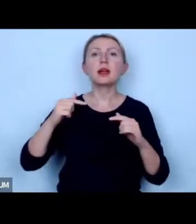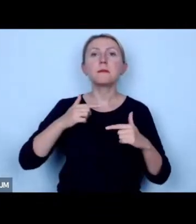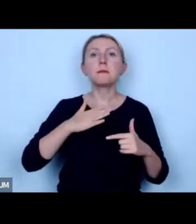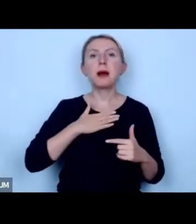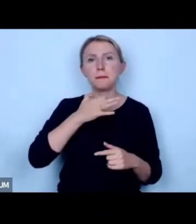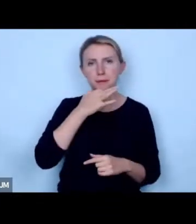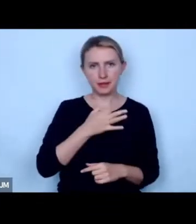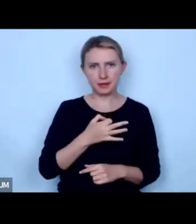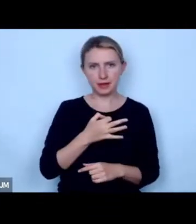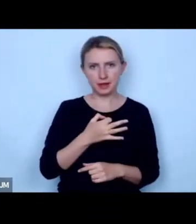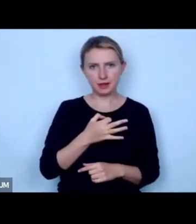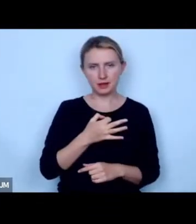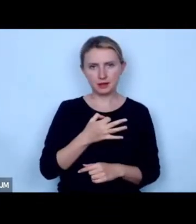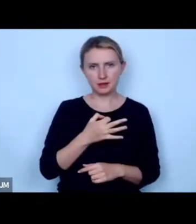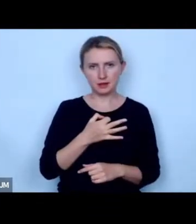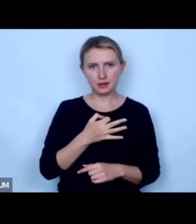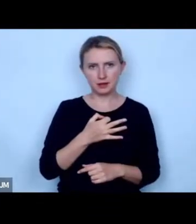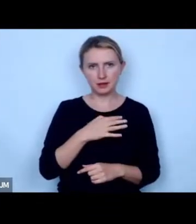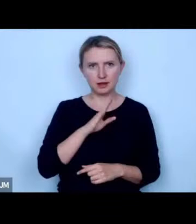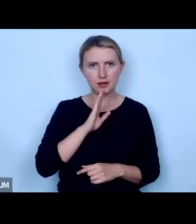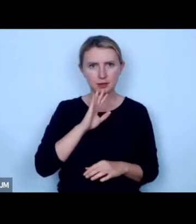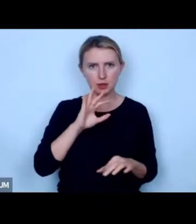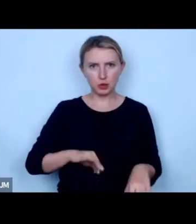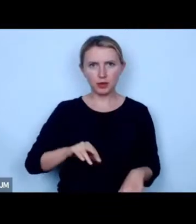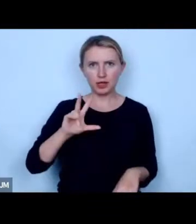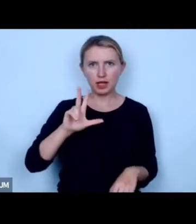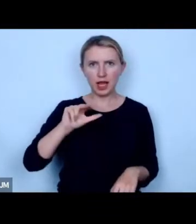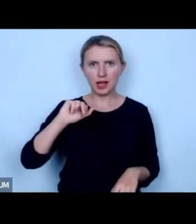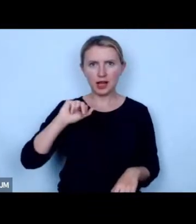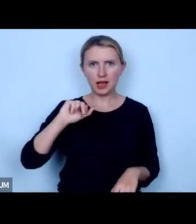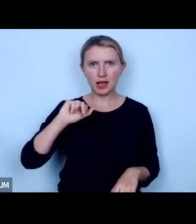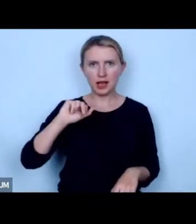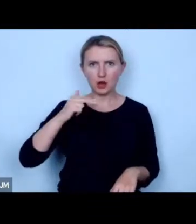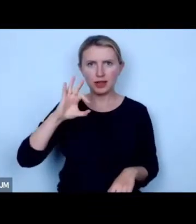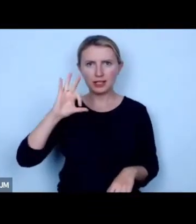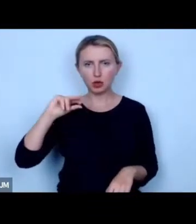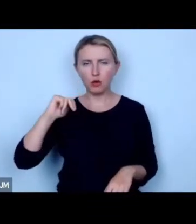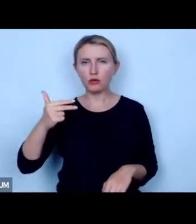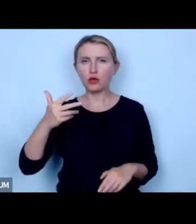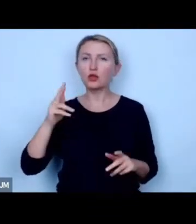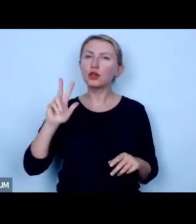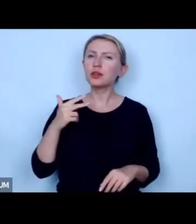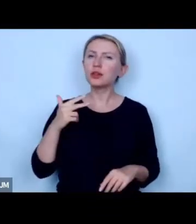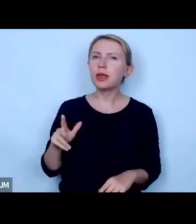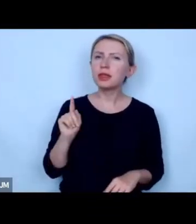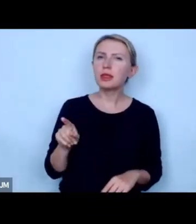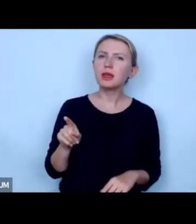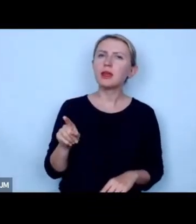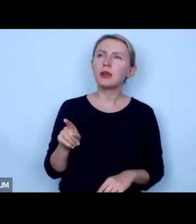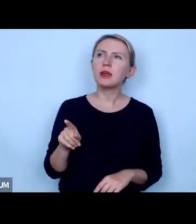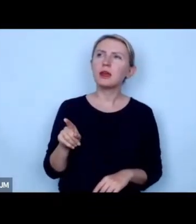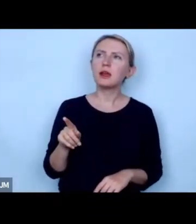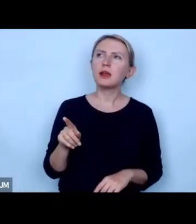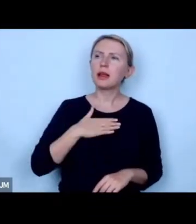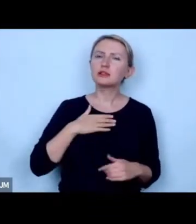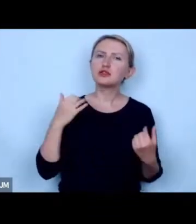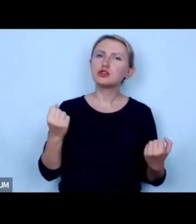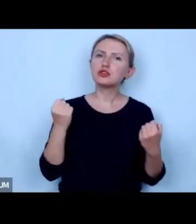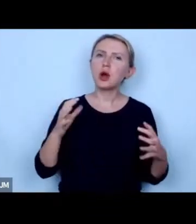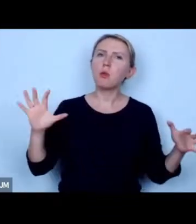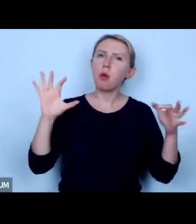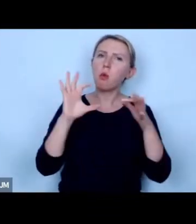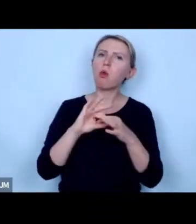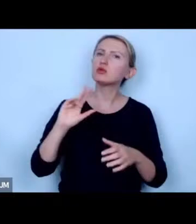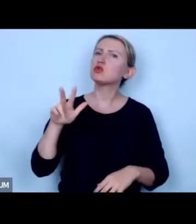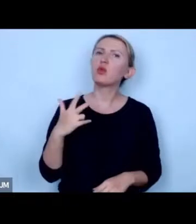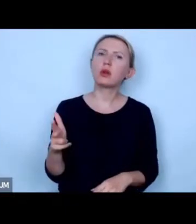pytanie w zasadzie właśnie Pani Karoliny Skobron w którym momencie te nasze działania się połączą w